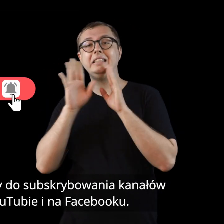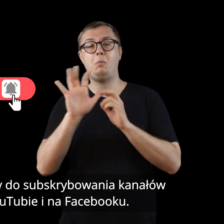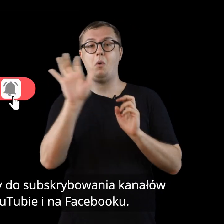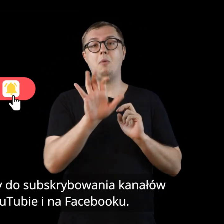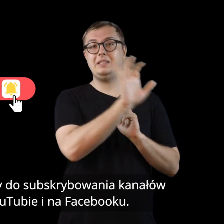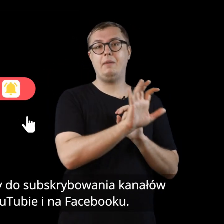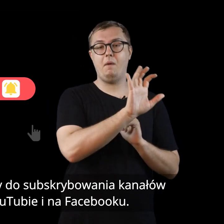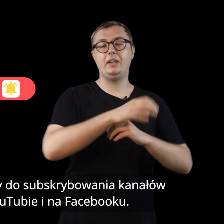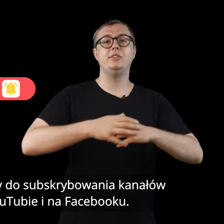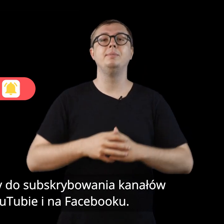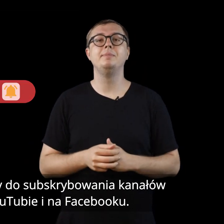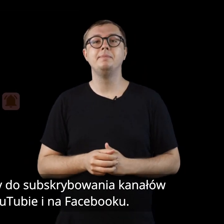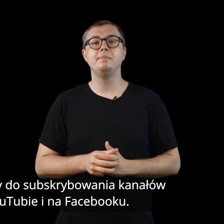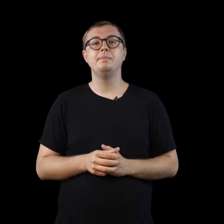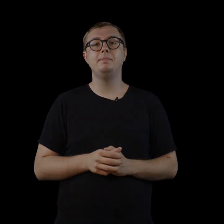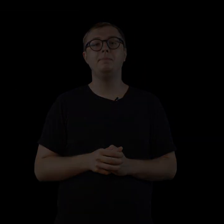Facebooku Zdjęcia udostępnione uprzejmości